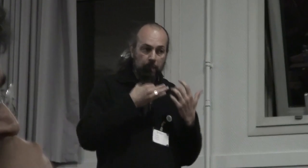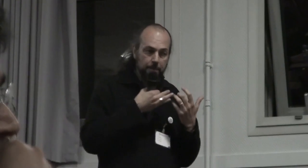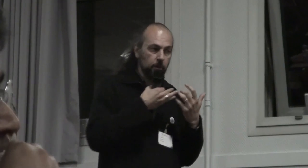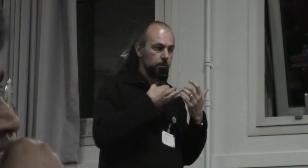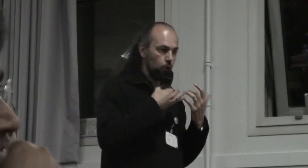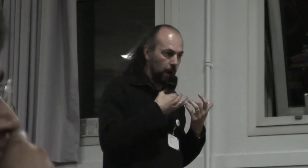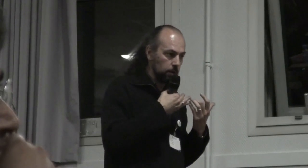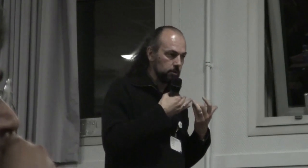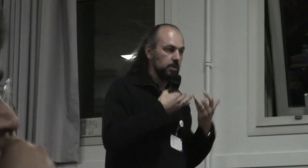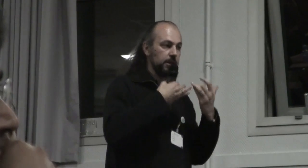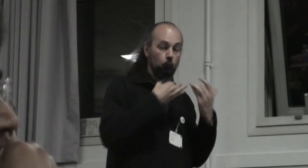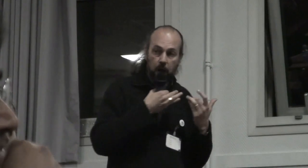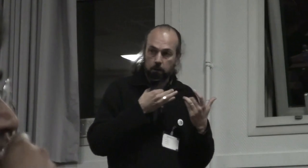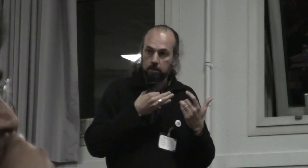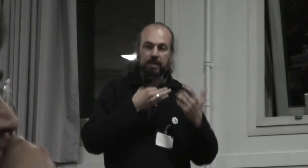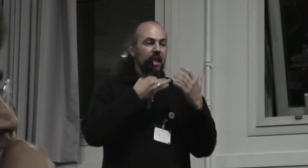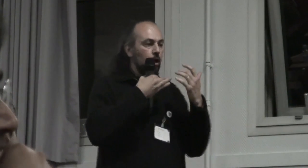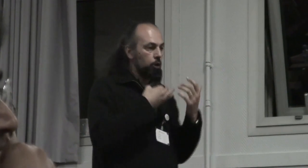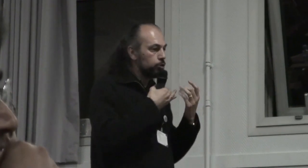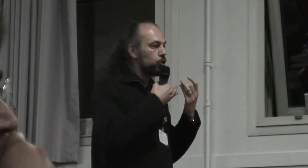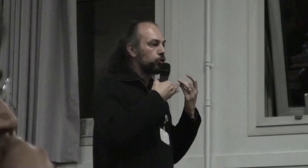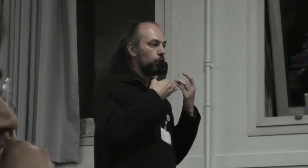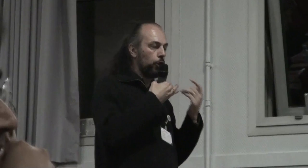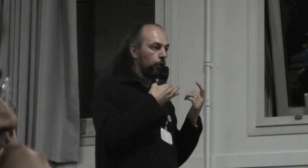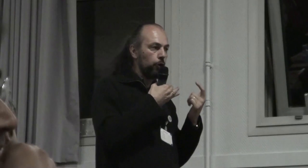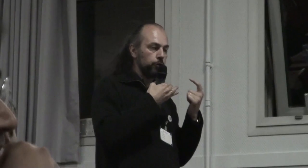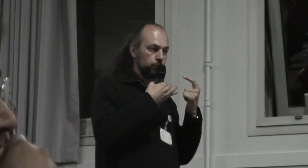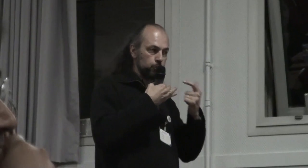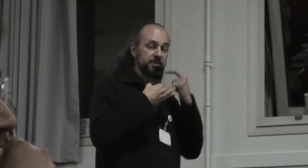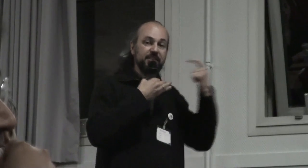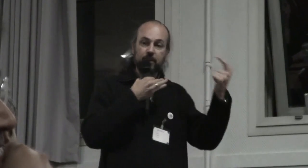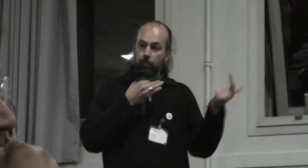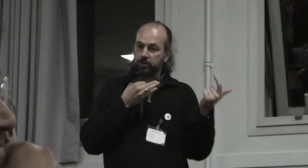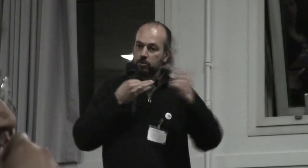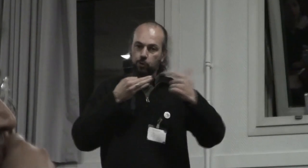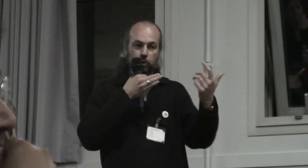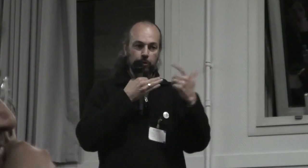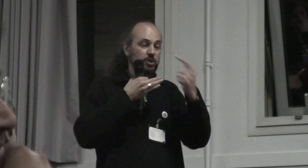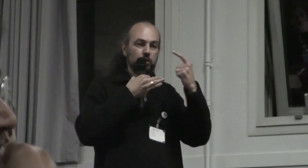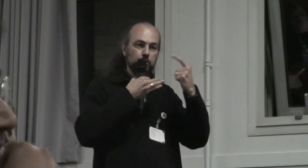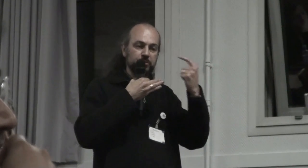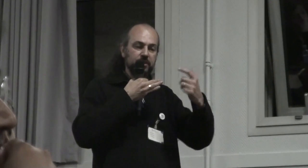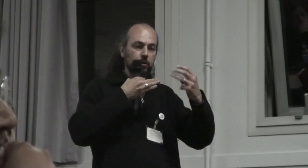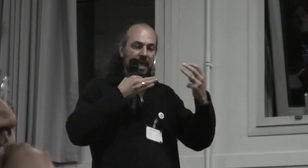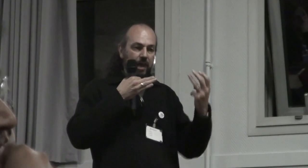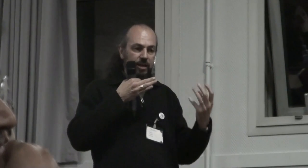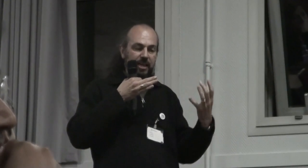même combat combat donc je pense qu'il est important que je me dis que les